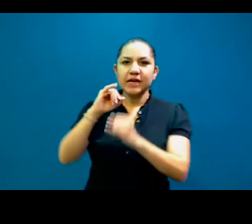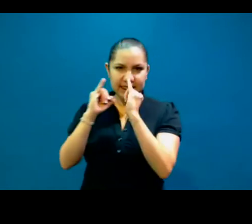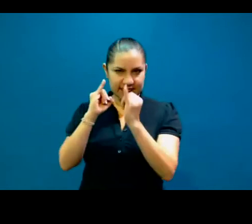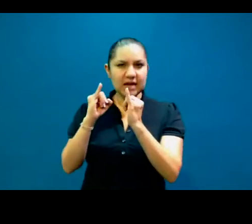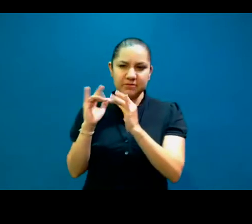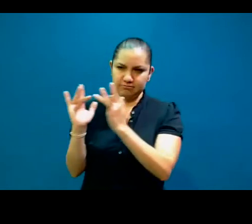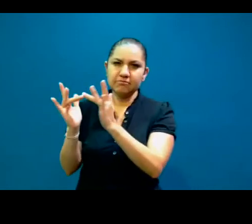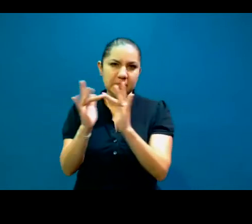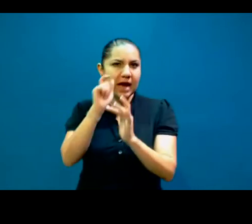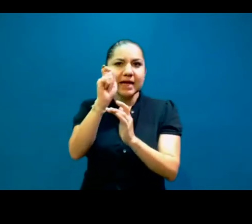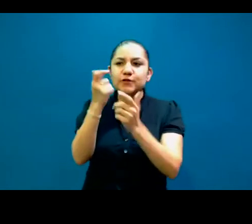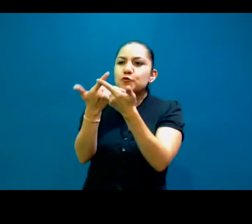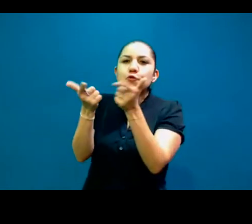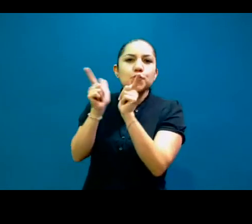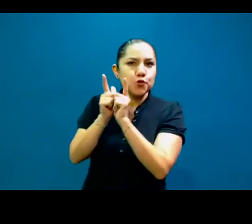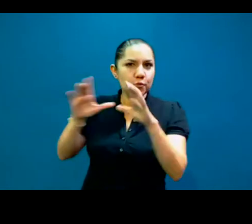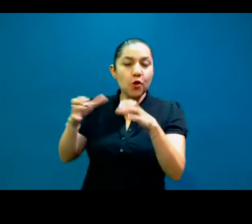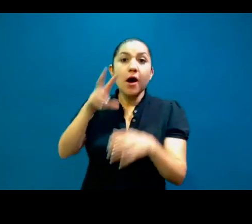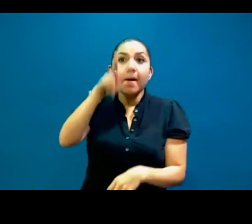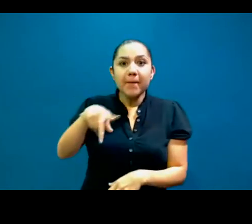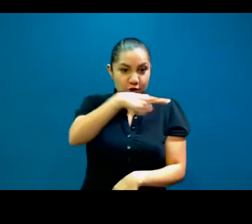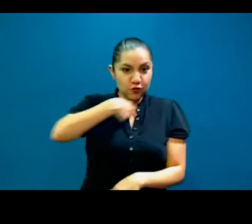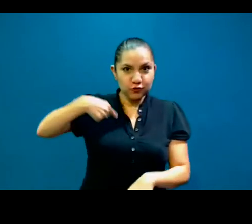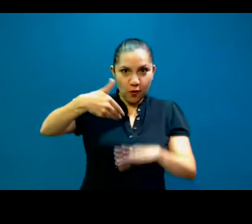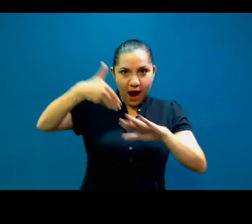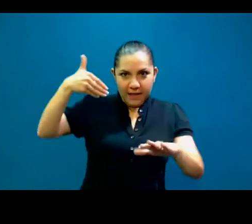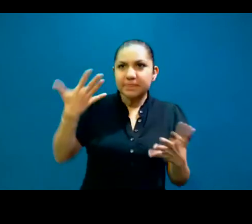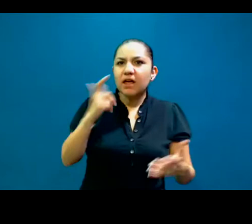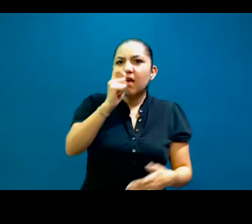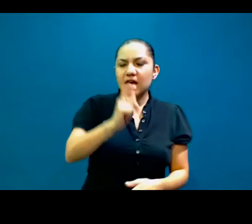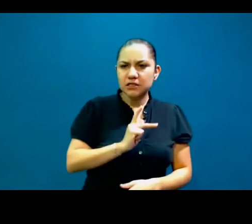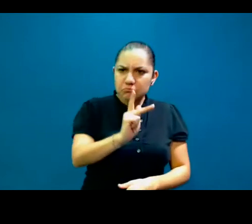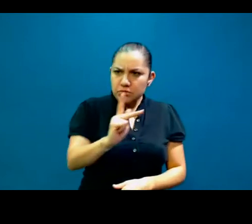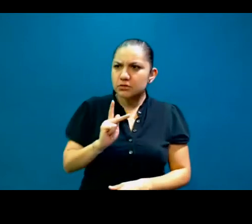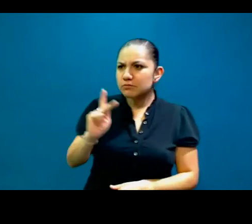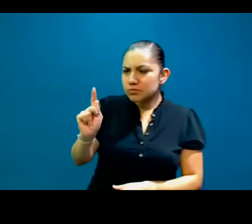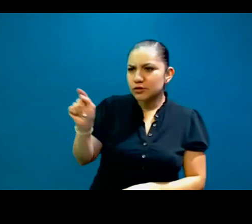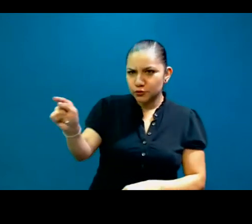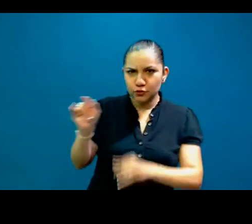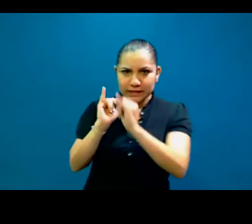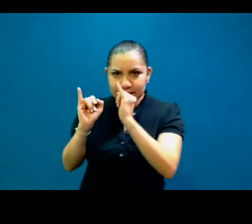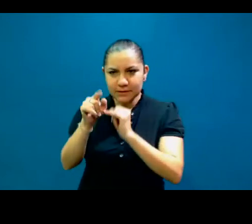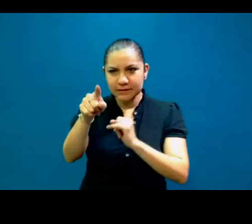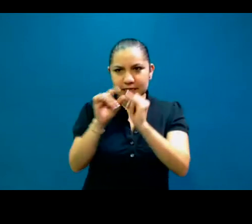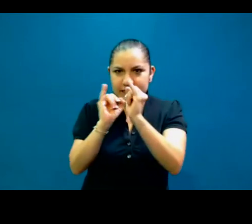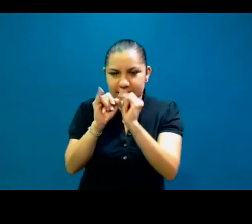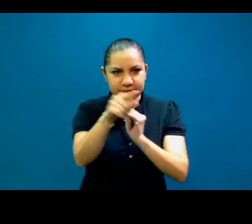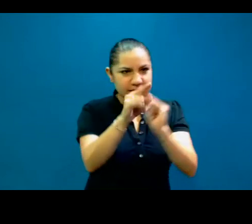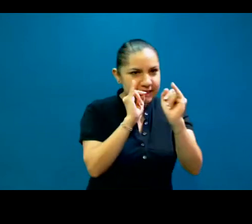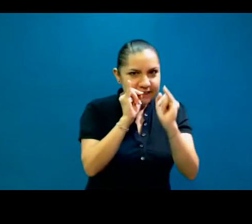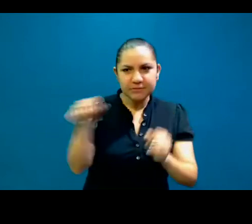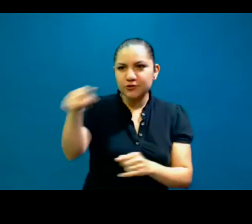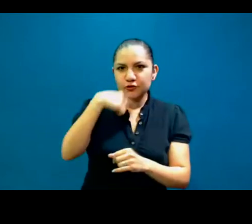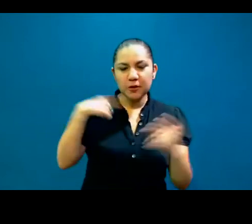colectivo de, esto empezó siendo un colectivo de colegas, de gente, intérprete, que trabajábamos juntos, que nos